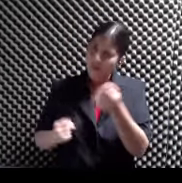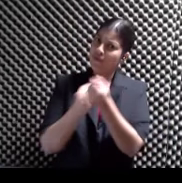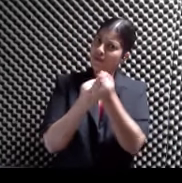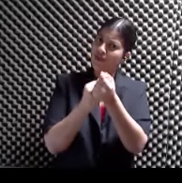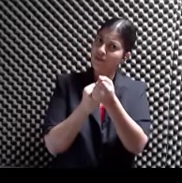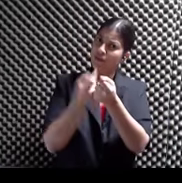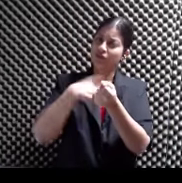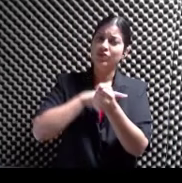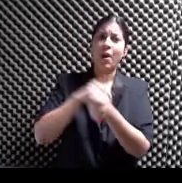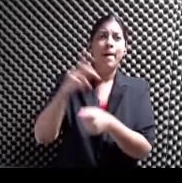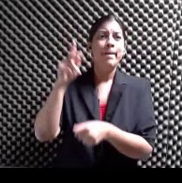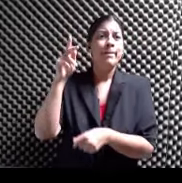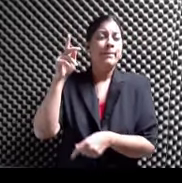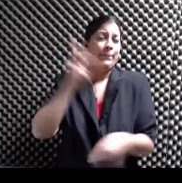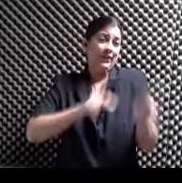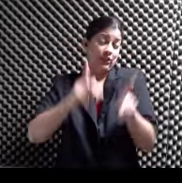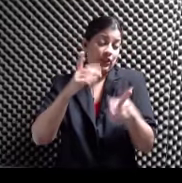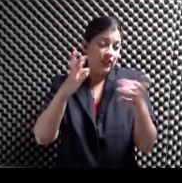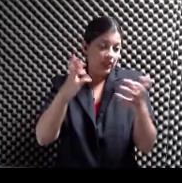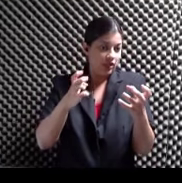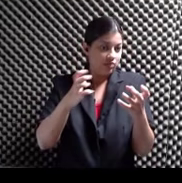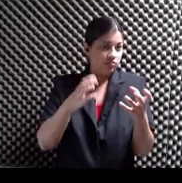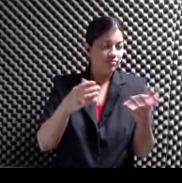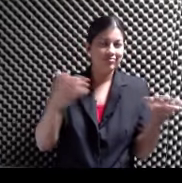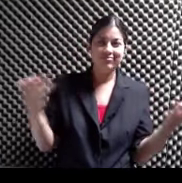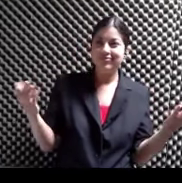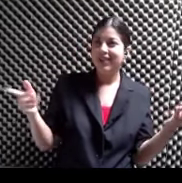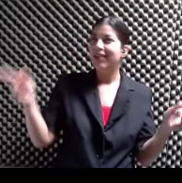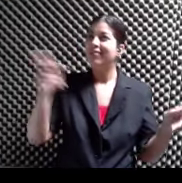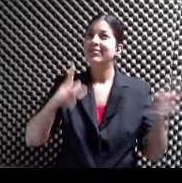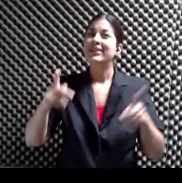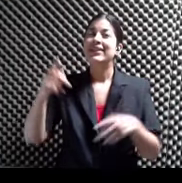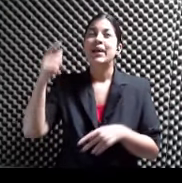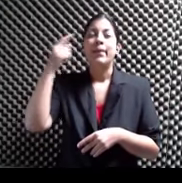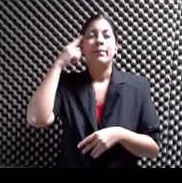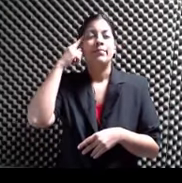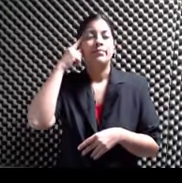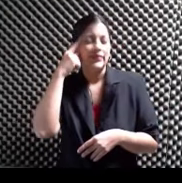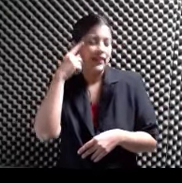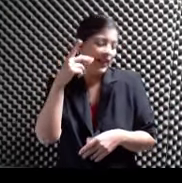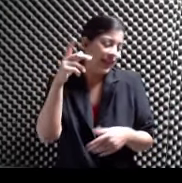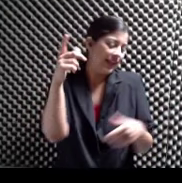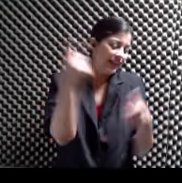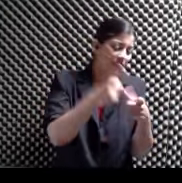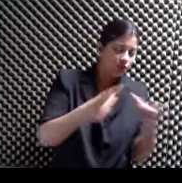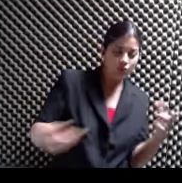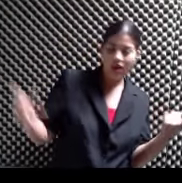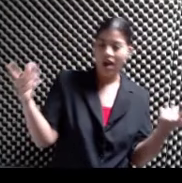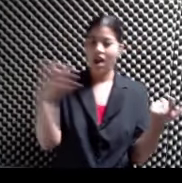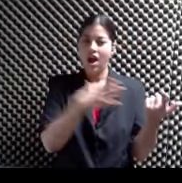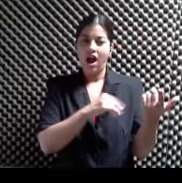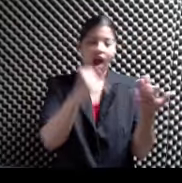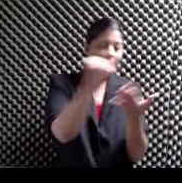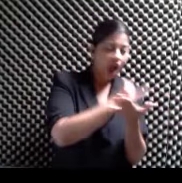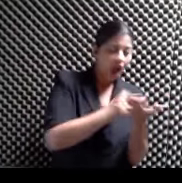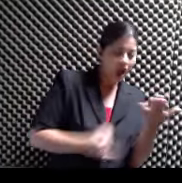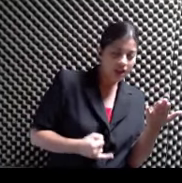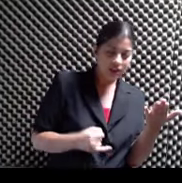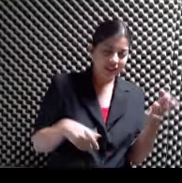Conciencia De lo que es Entender la literatura Entender el arte A través de las manos Y a través de las formas Yo creo